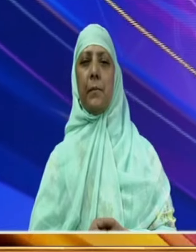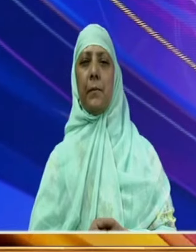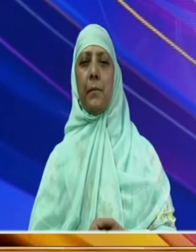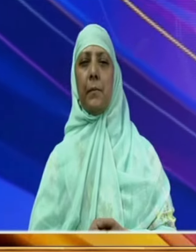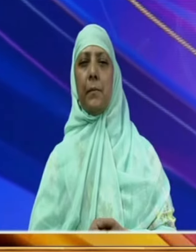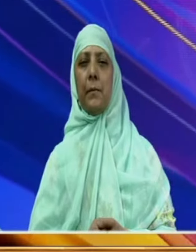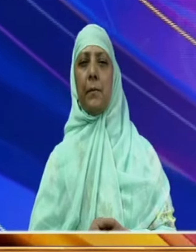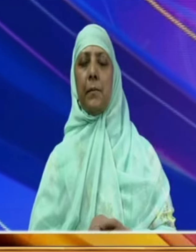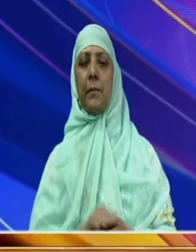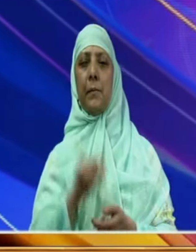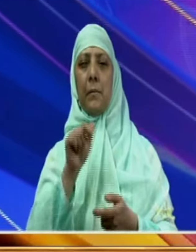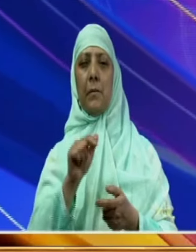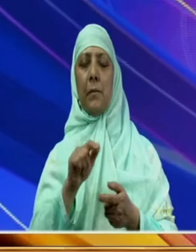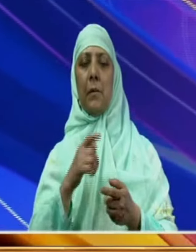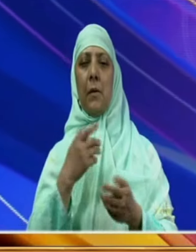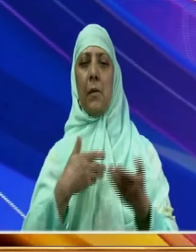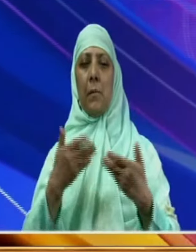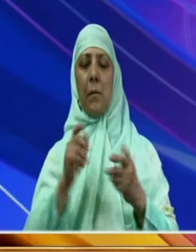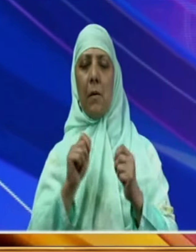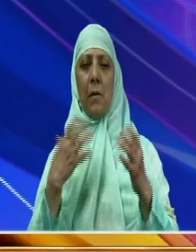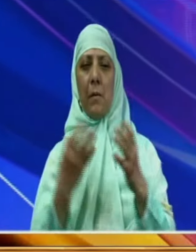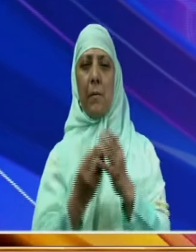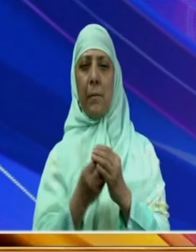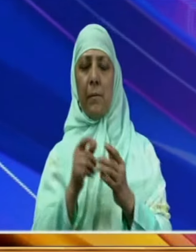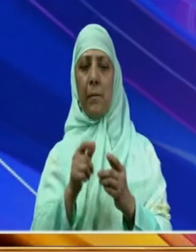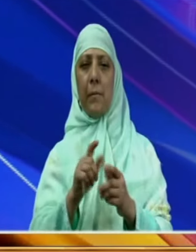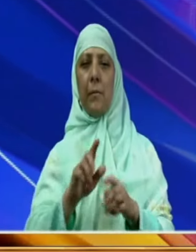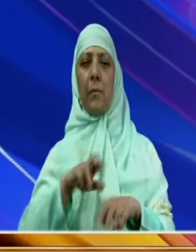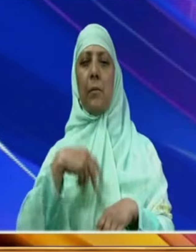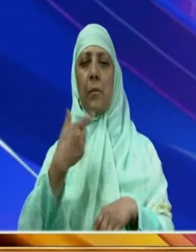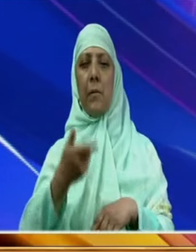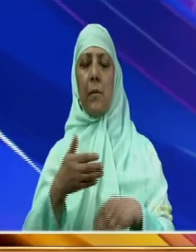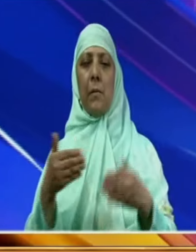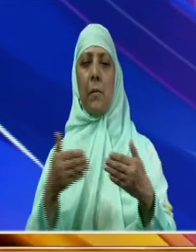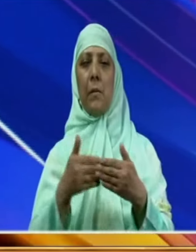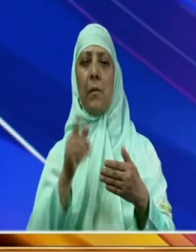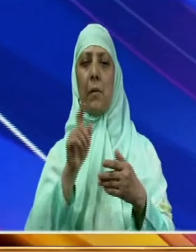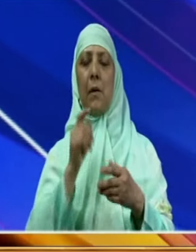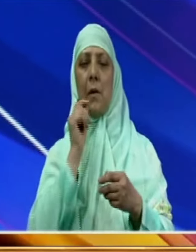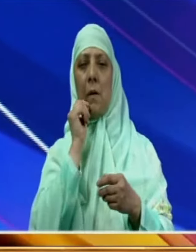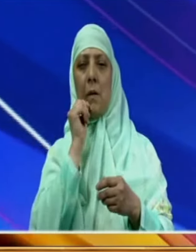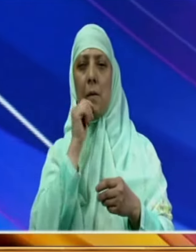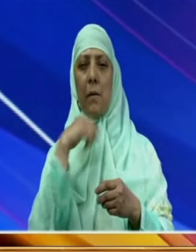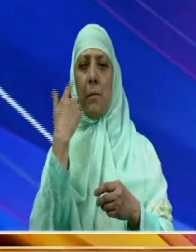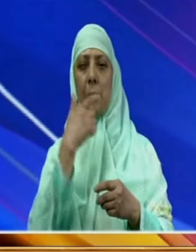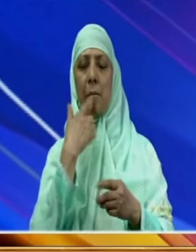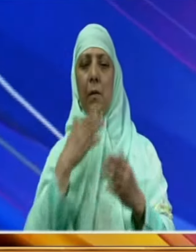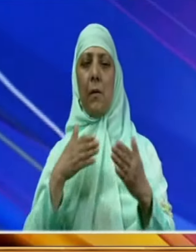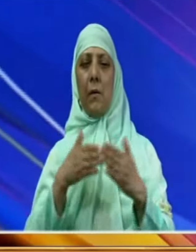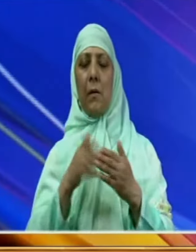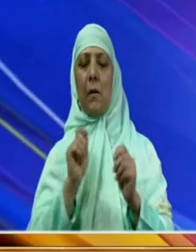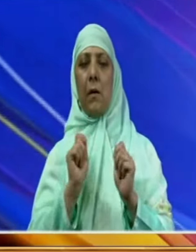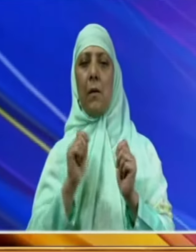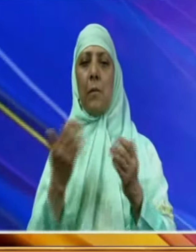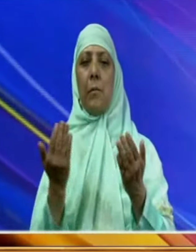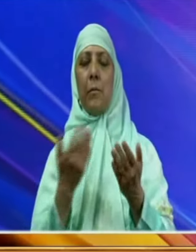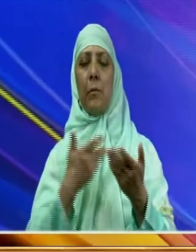ان سرگرمیوں کے بعد دونوں رہنماوں کے درمیان محدود سطح کی باتچیت ہوگی